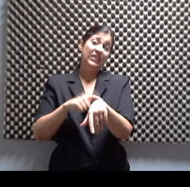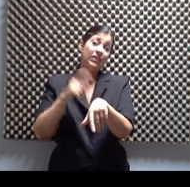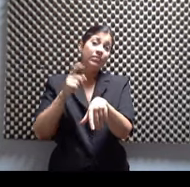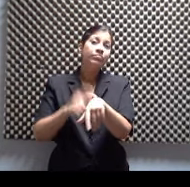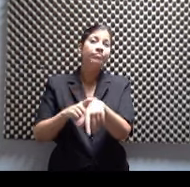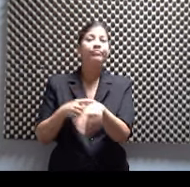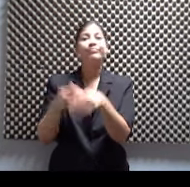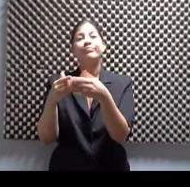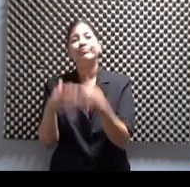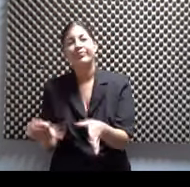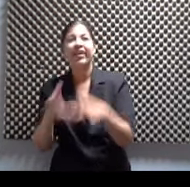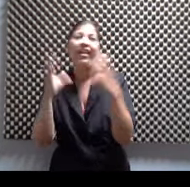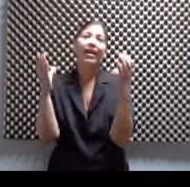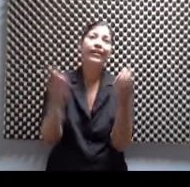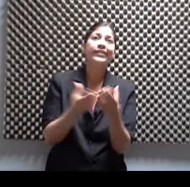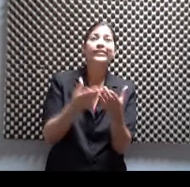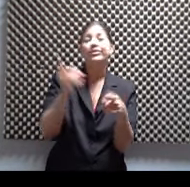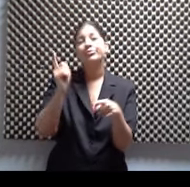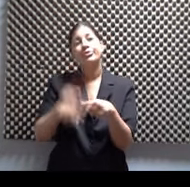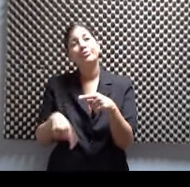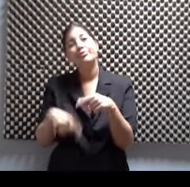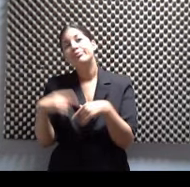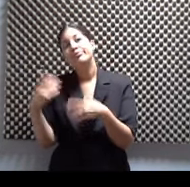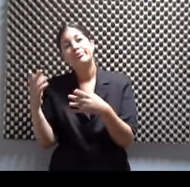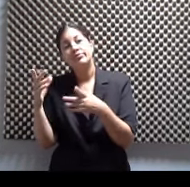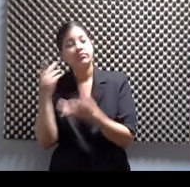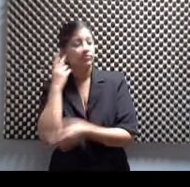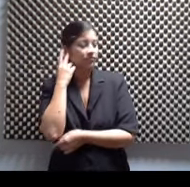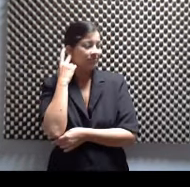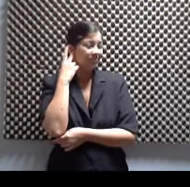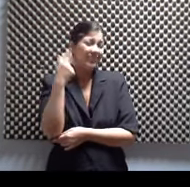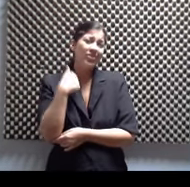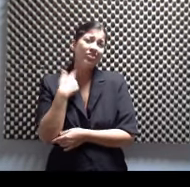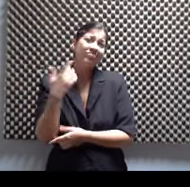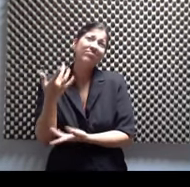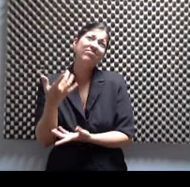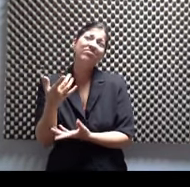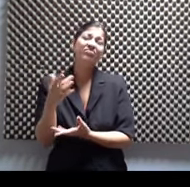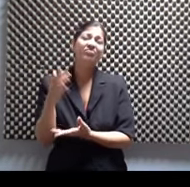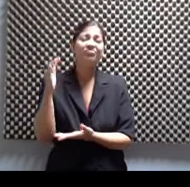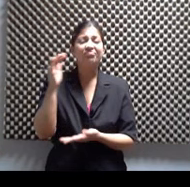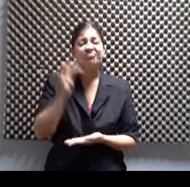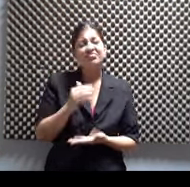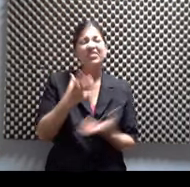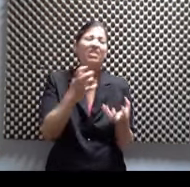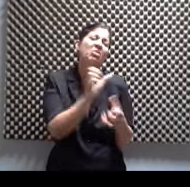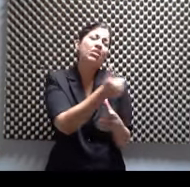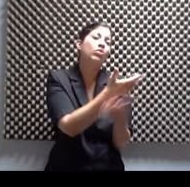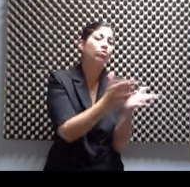clases y demás. ahí fue como que yo me fui como que yo quiero otra cosa. Ah, ok. Y decidí entonces